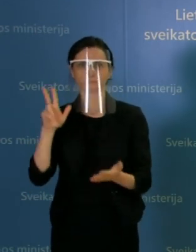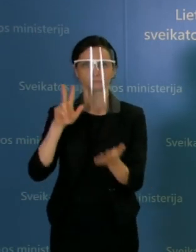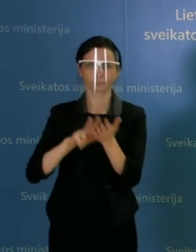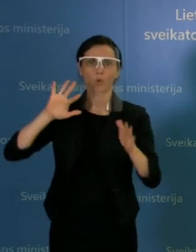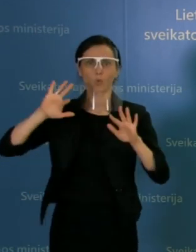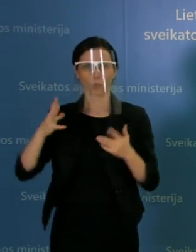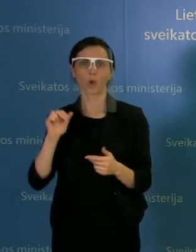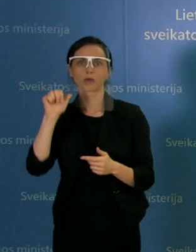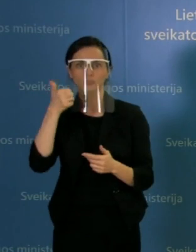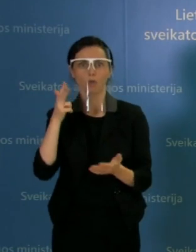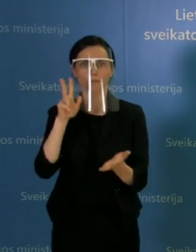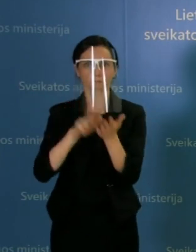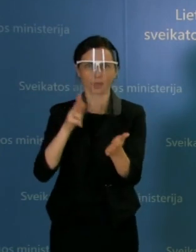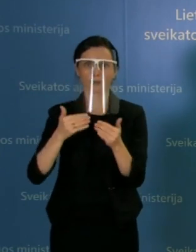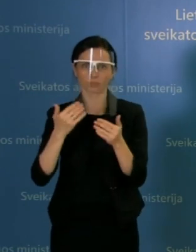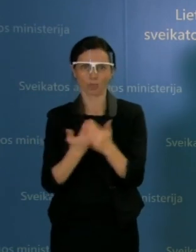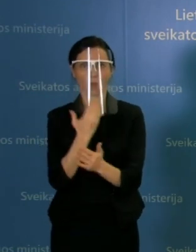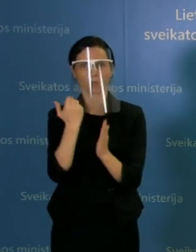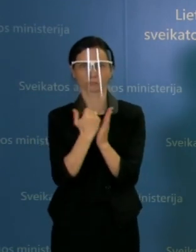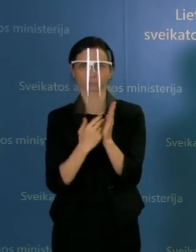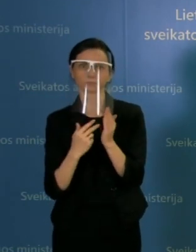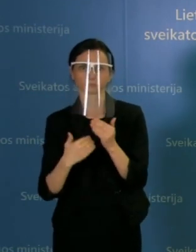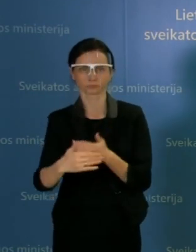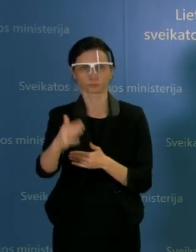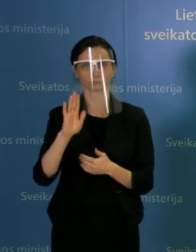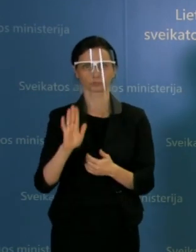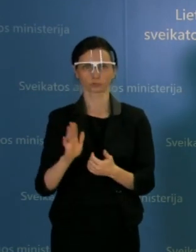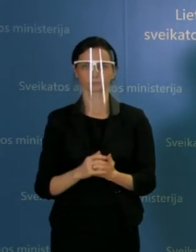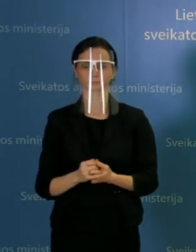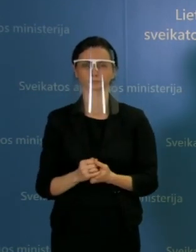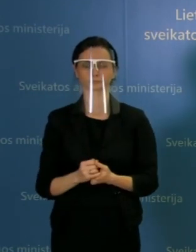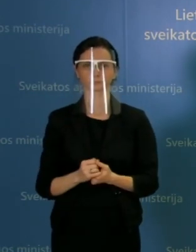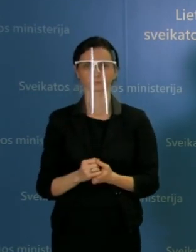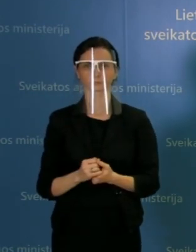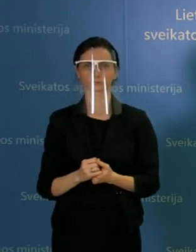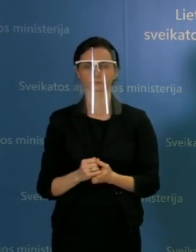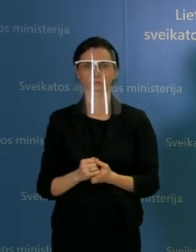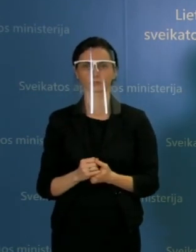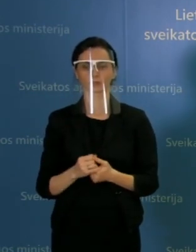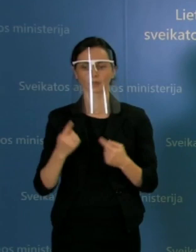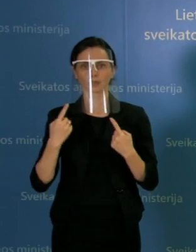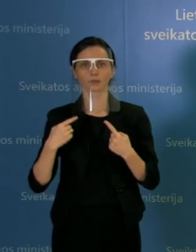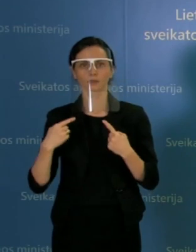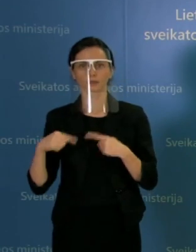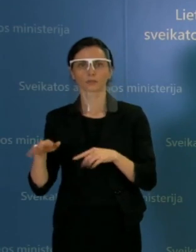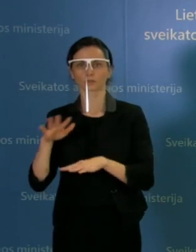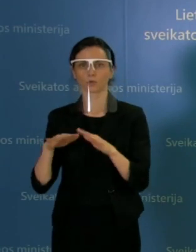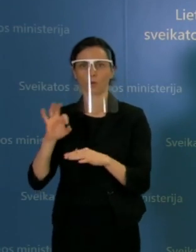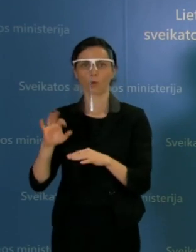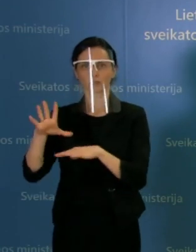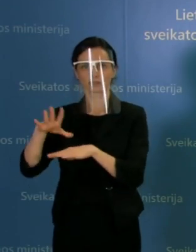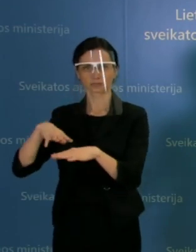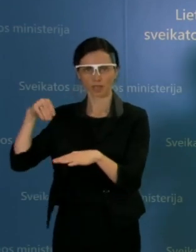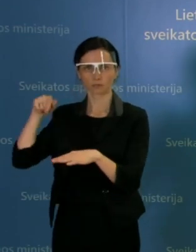nori dienos. Kitas pakeitimas yra susijęs su Seimo darbu